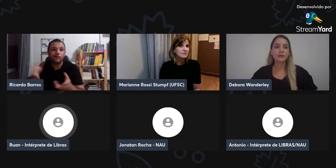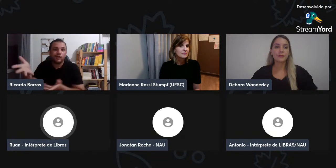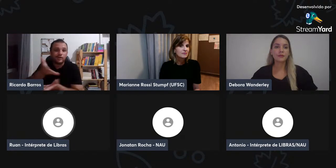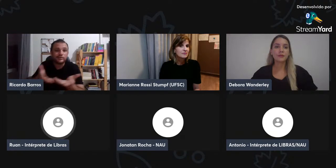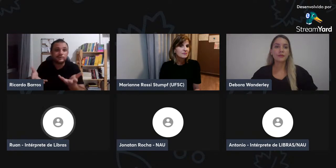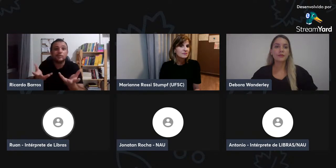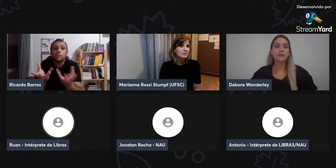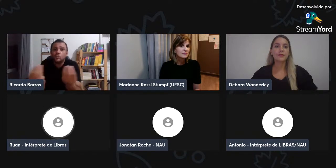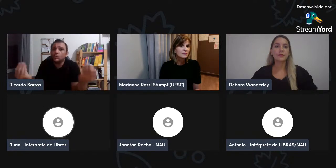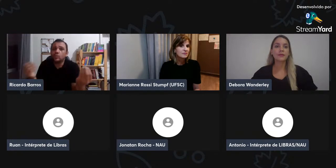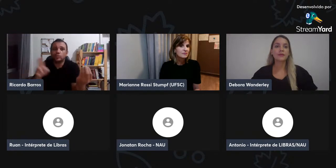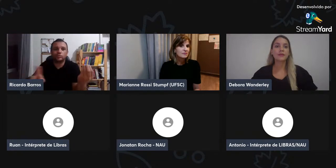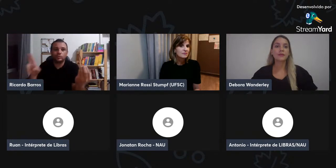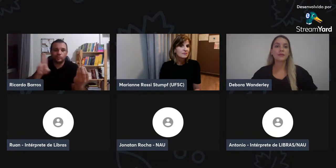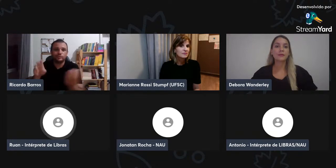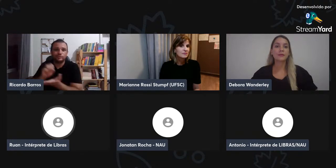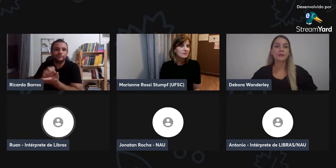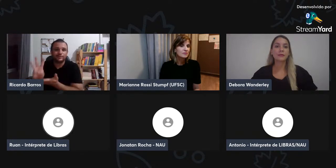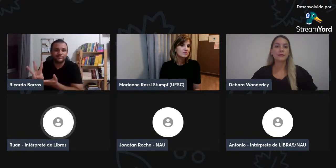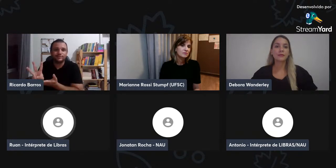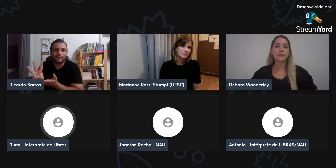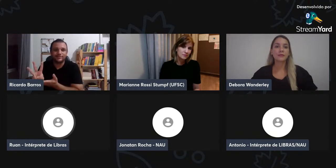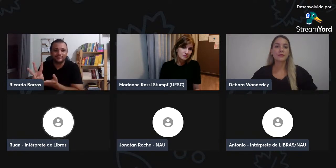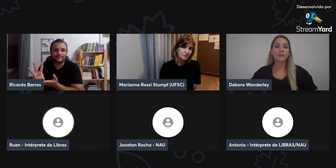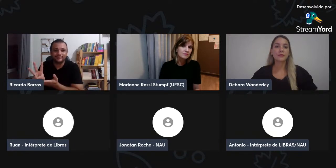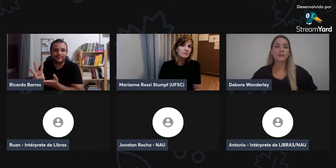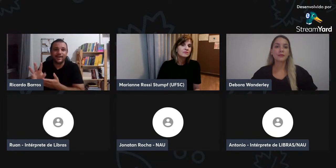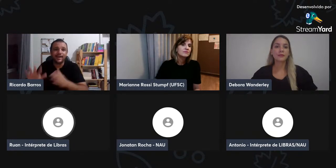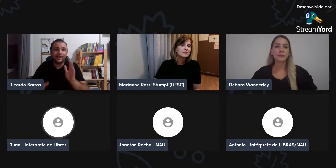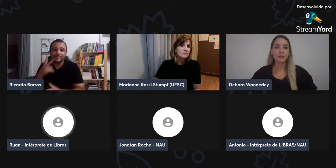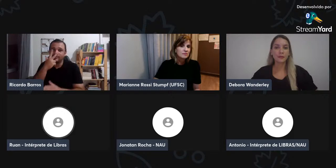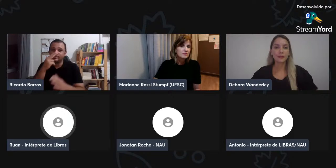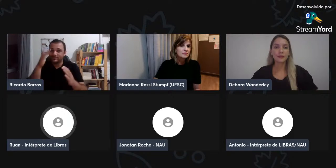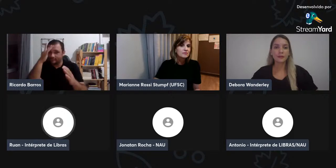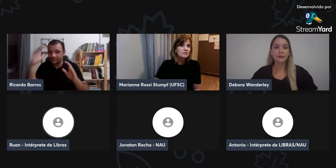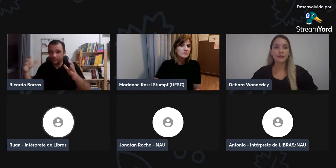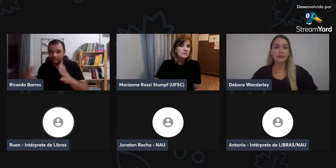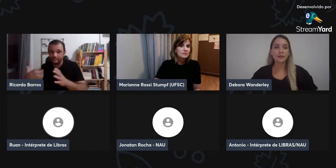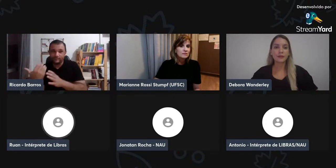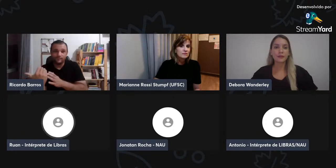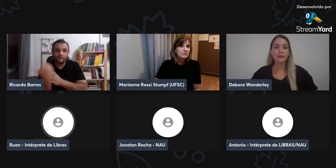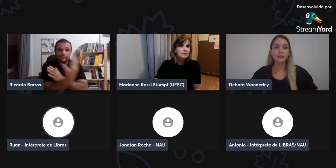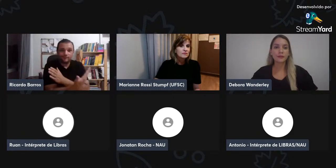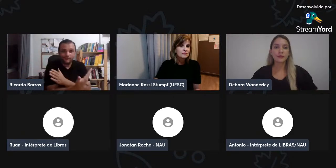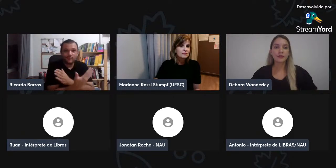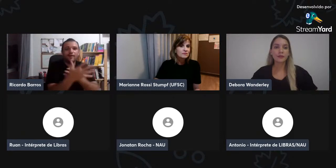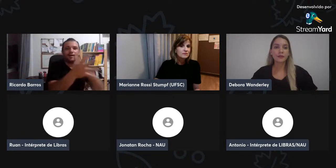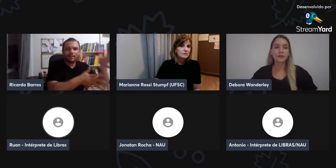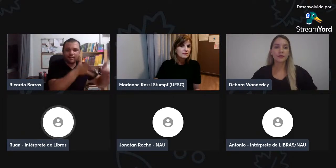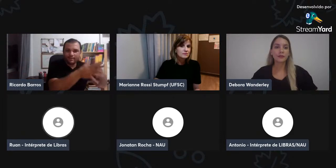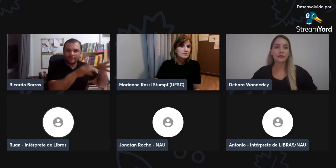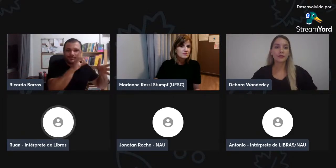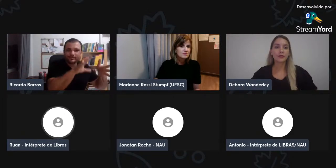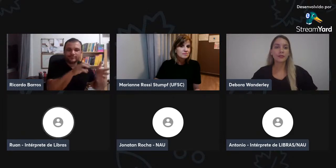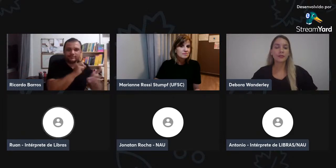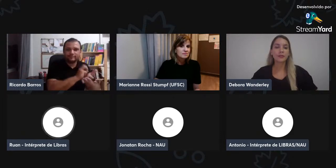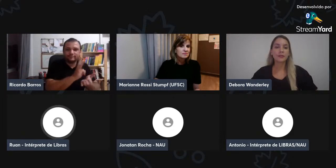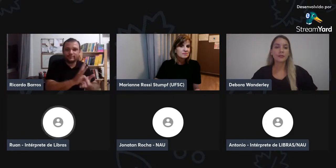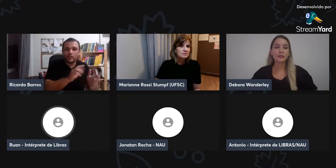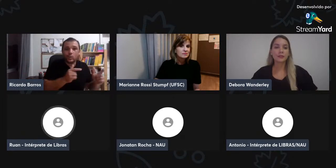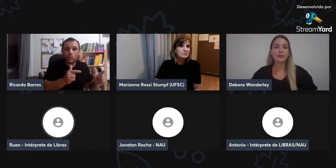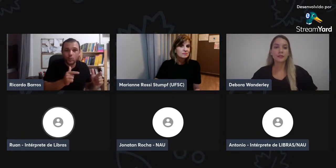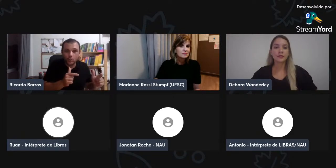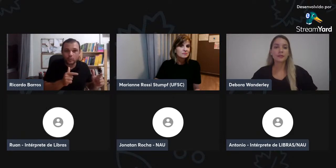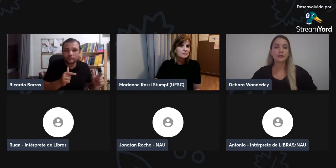muitos já usam o signwine, muitos já interagem, já conversam, interagem sobre esse tema e também